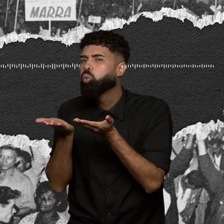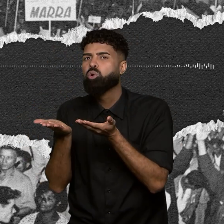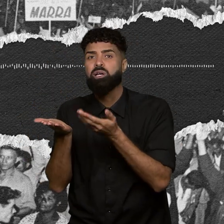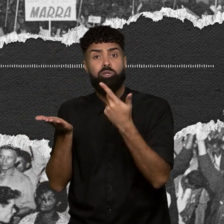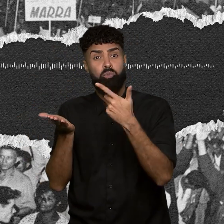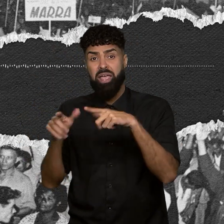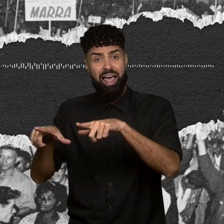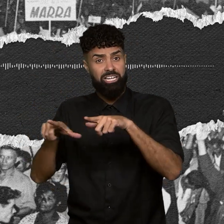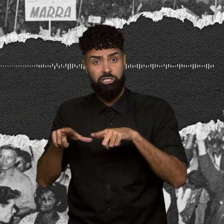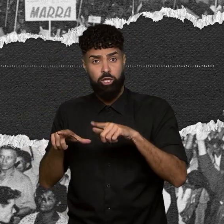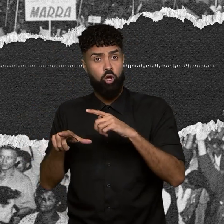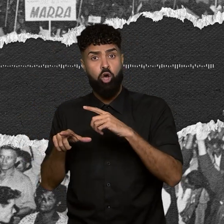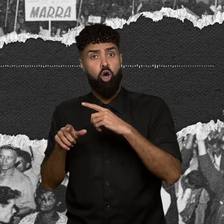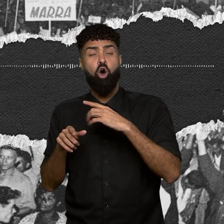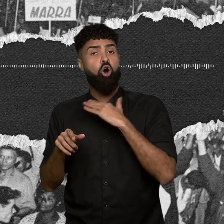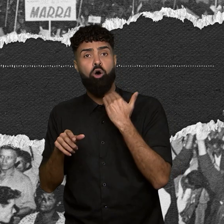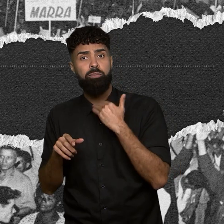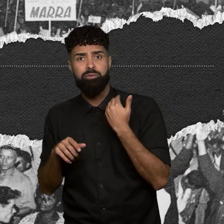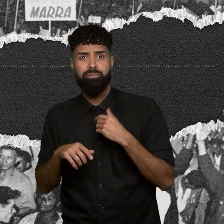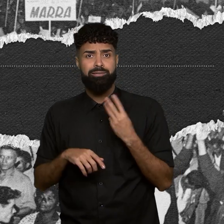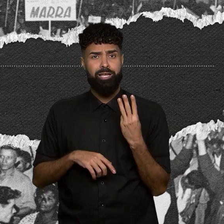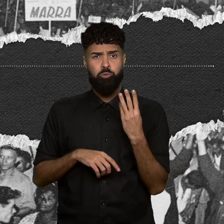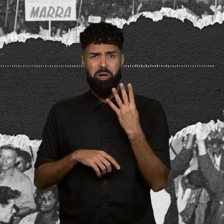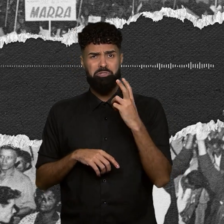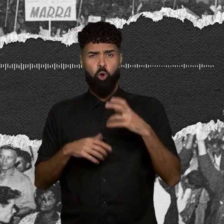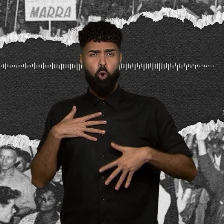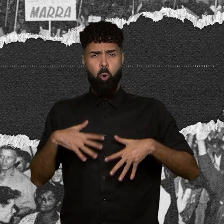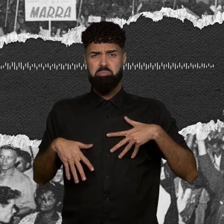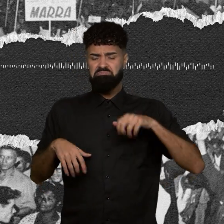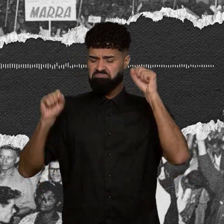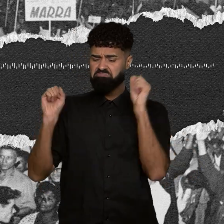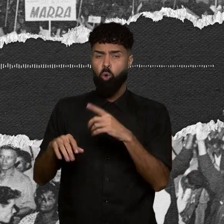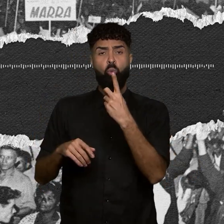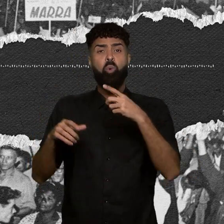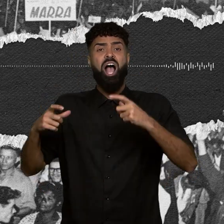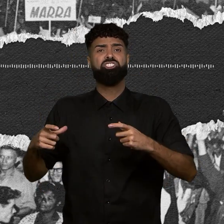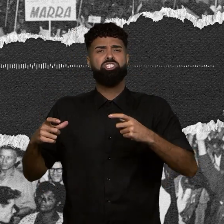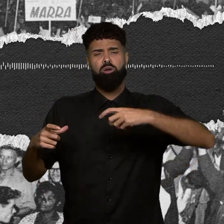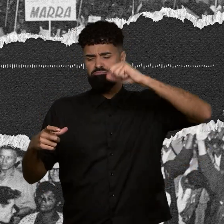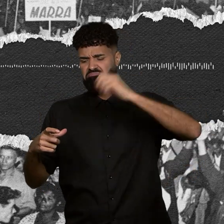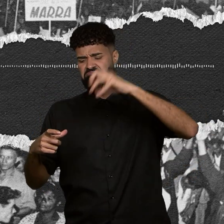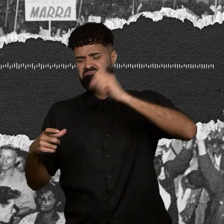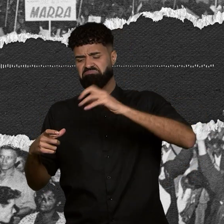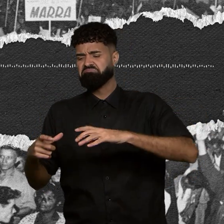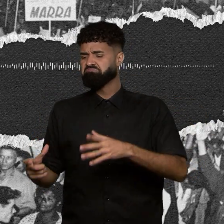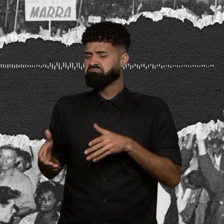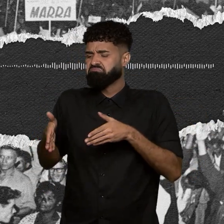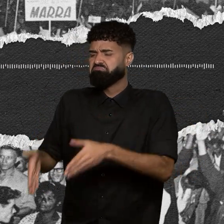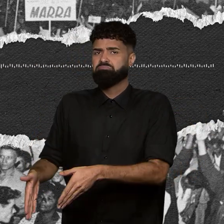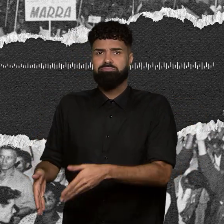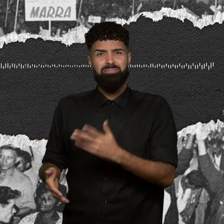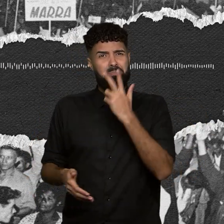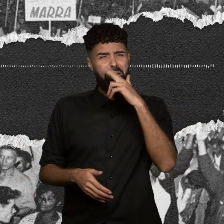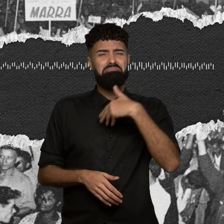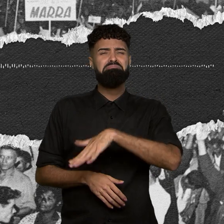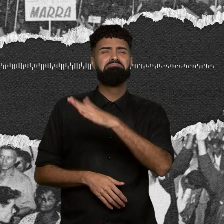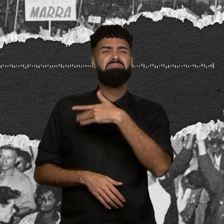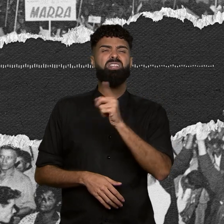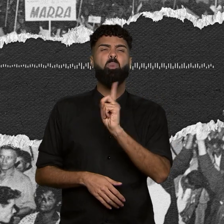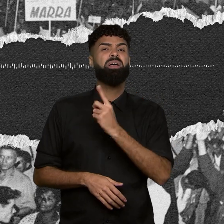quatro, cinco jogados no mesmo caixão. É como se, na realidade, essas pessoas nunca tivessem existido. Imagine